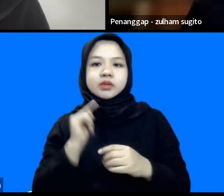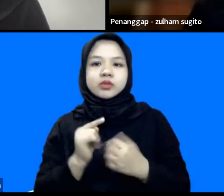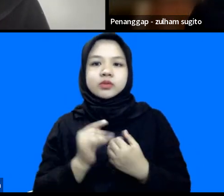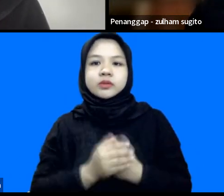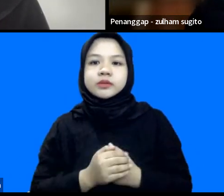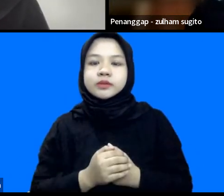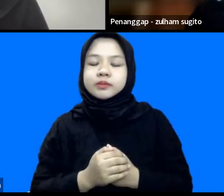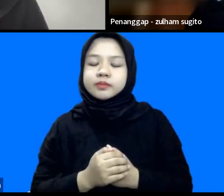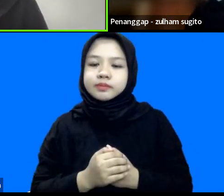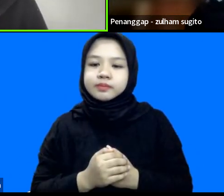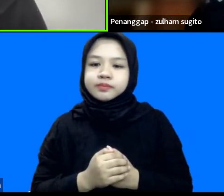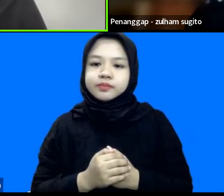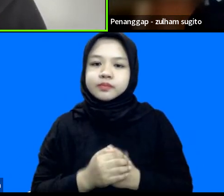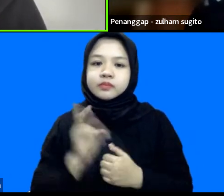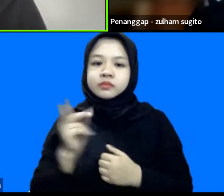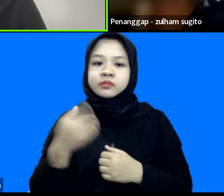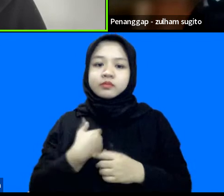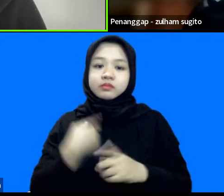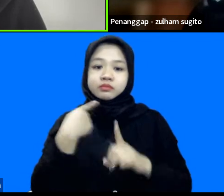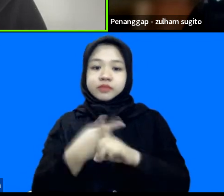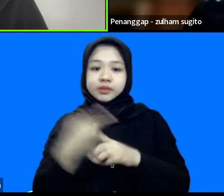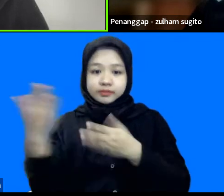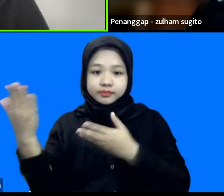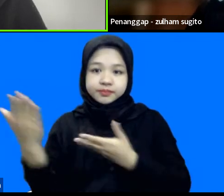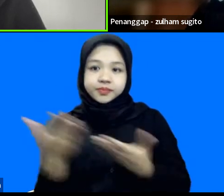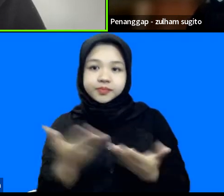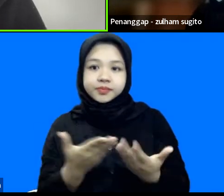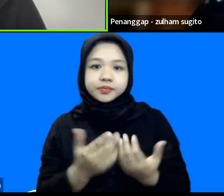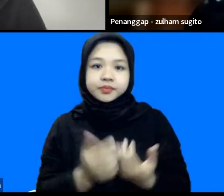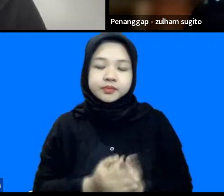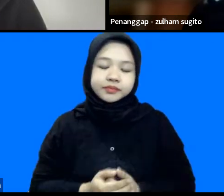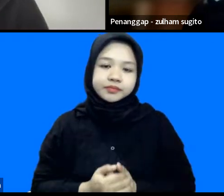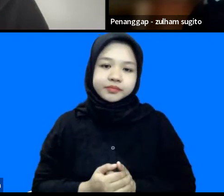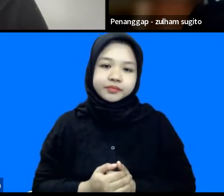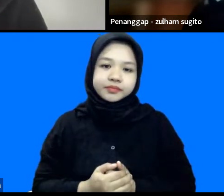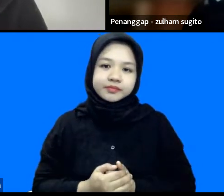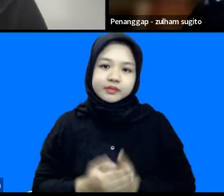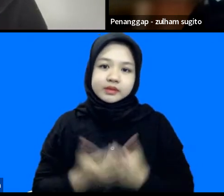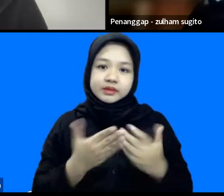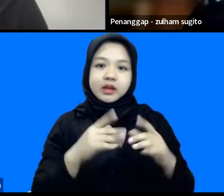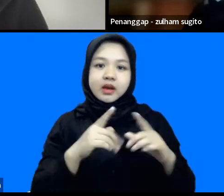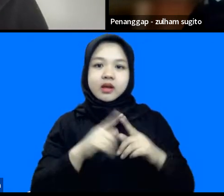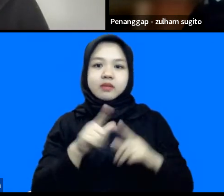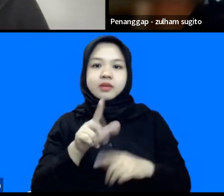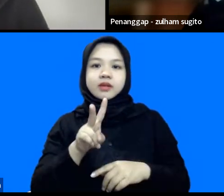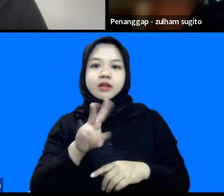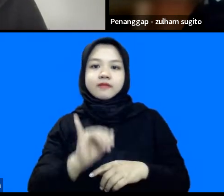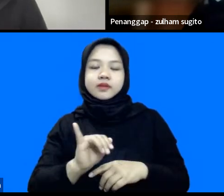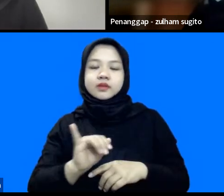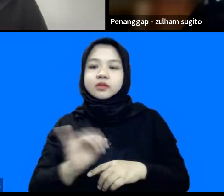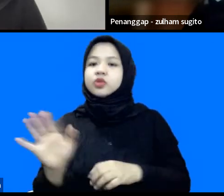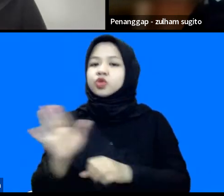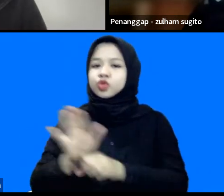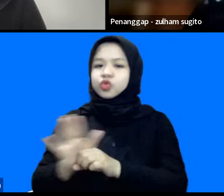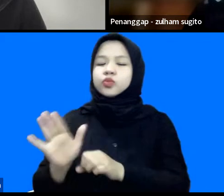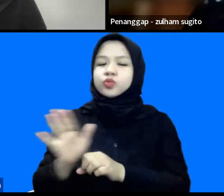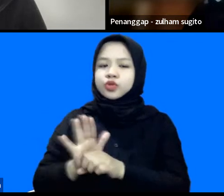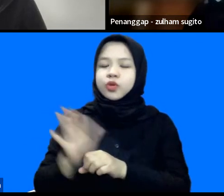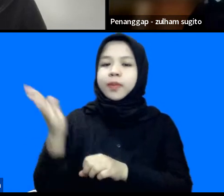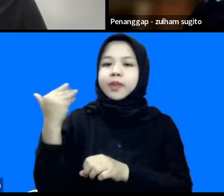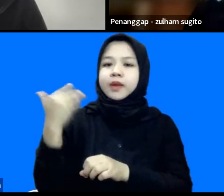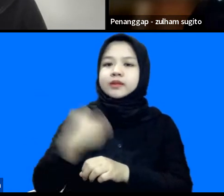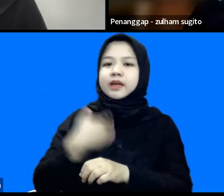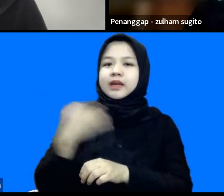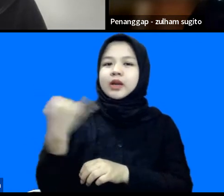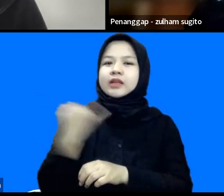Mas Alfi kalau ada yang ditambahkan mau gue atau tidak kan Mas Alfi cukup Mbak cukup tadi kayaknya saya